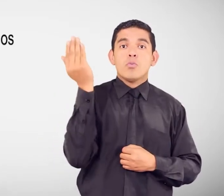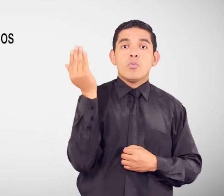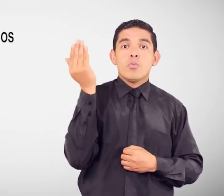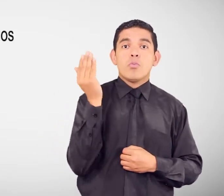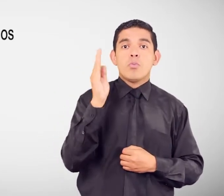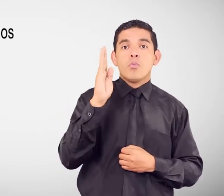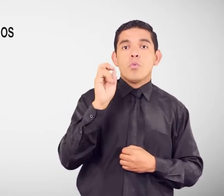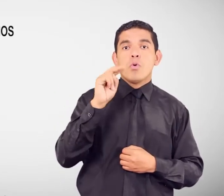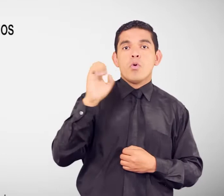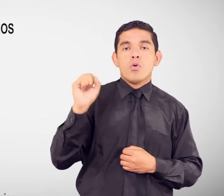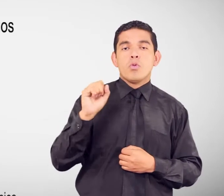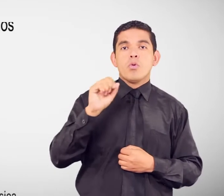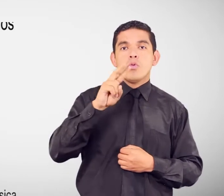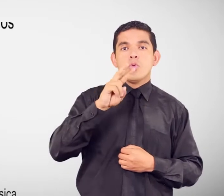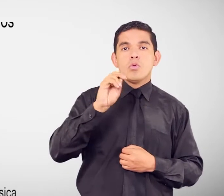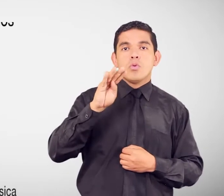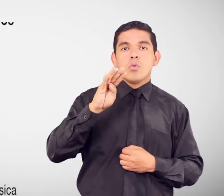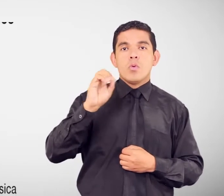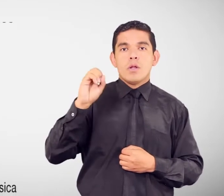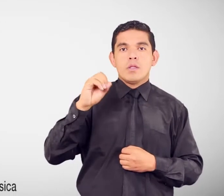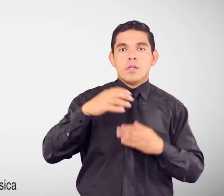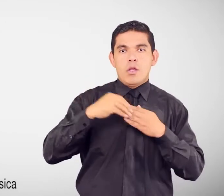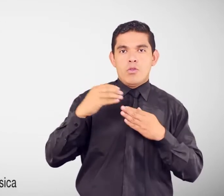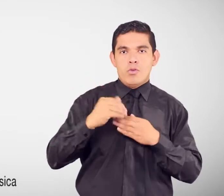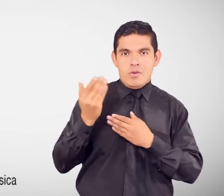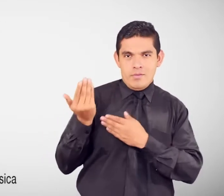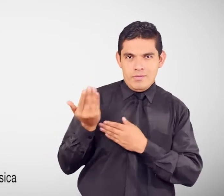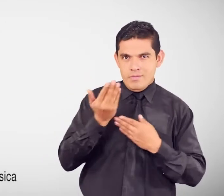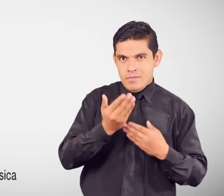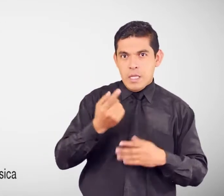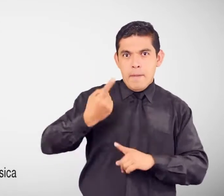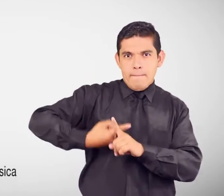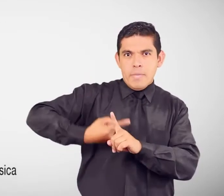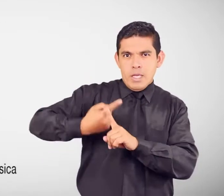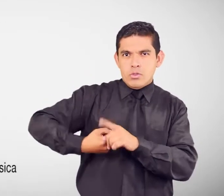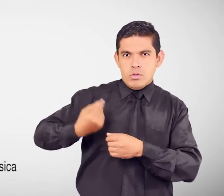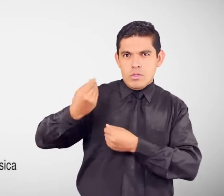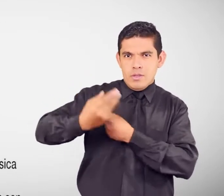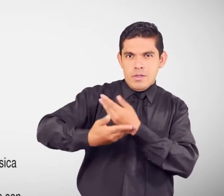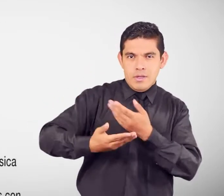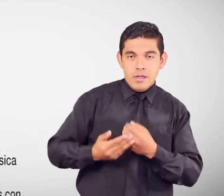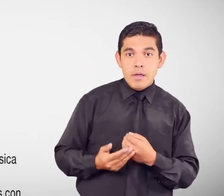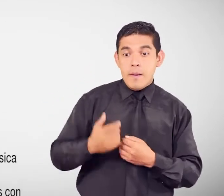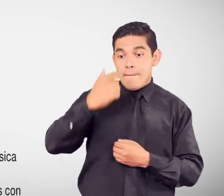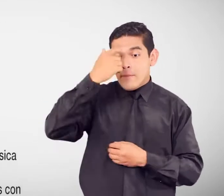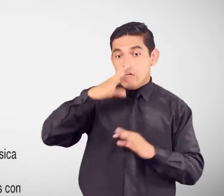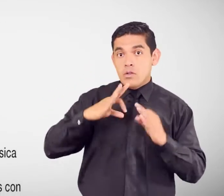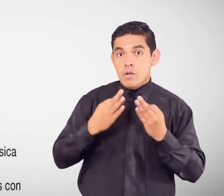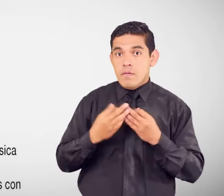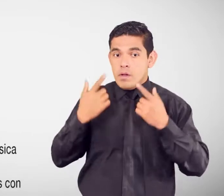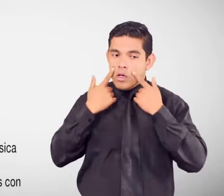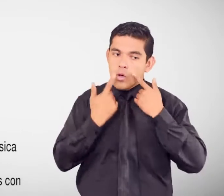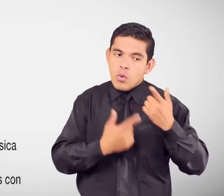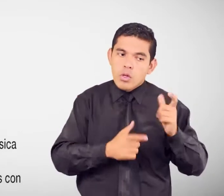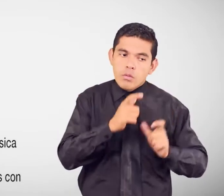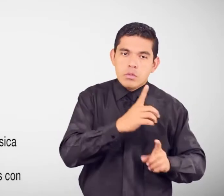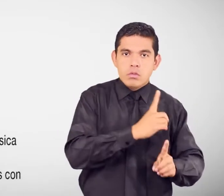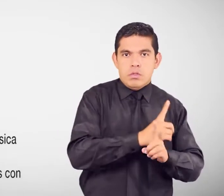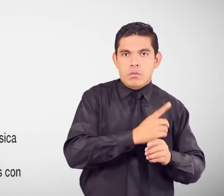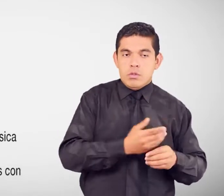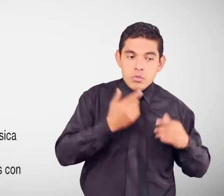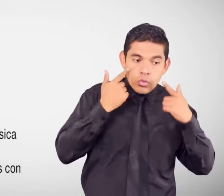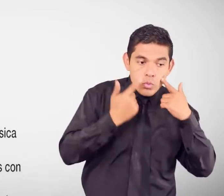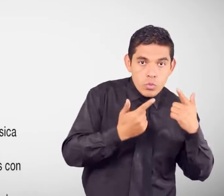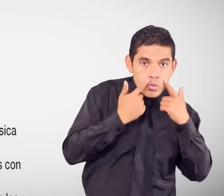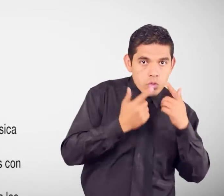240 dólares Al familiar responsable Del cuidado De la persona Con discapacidad Con una calificación De 75%